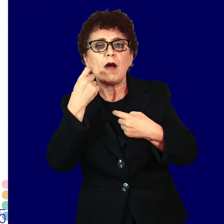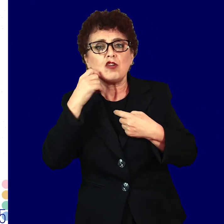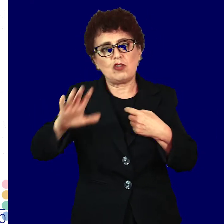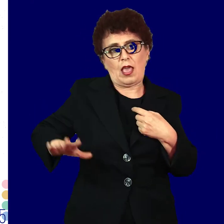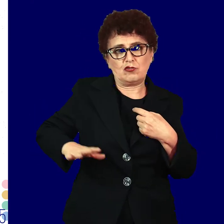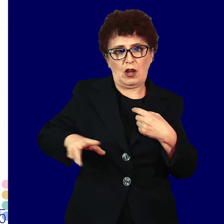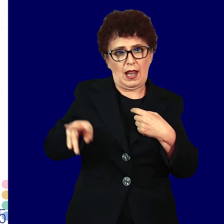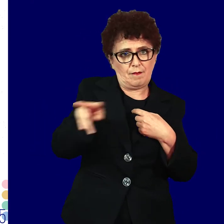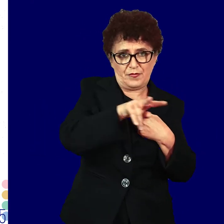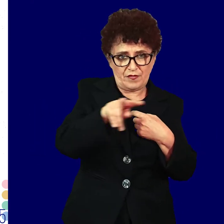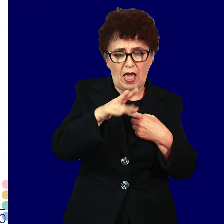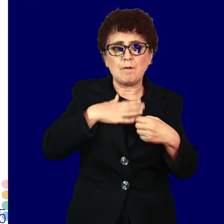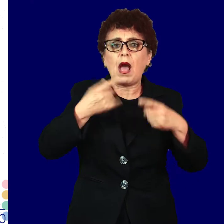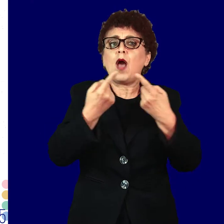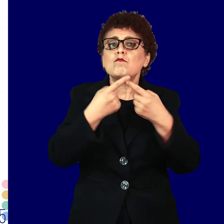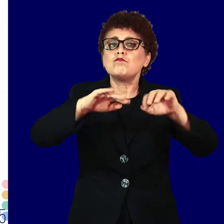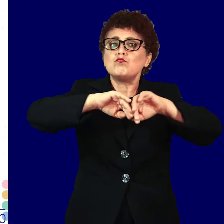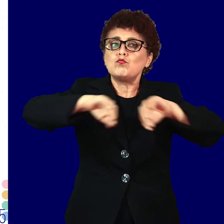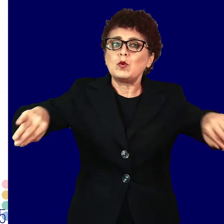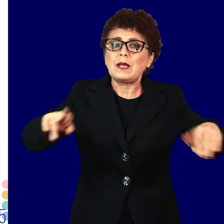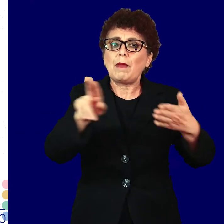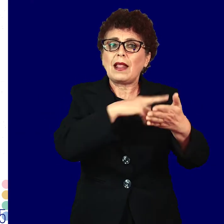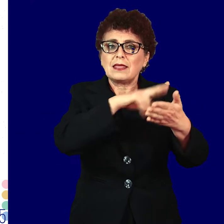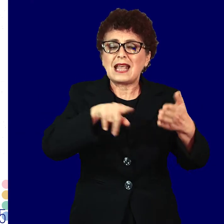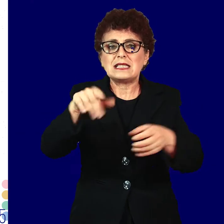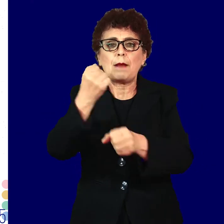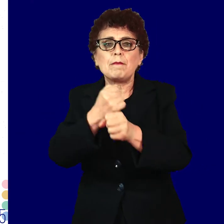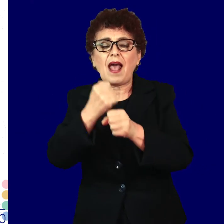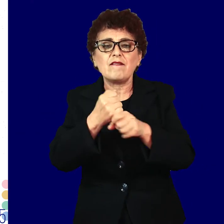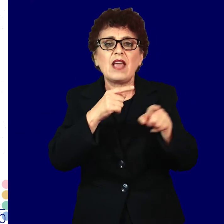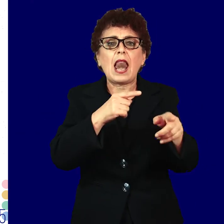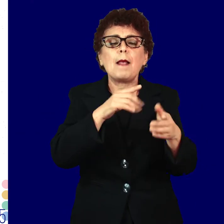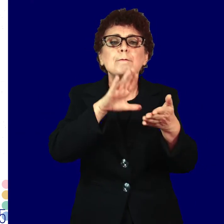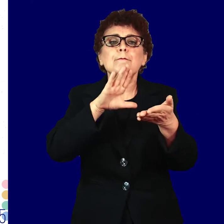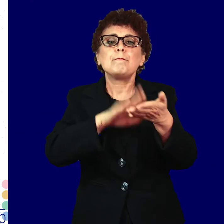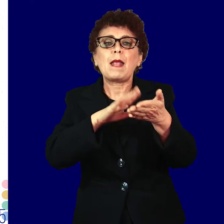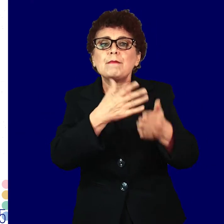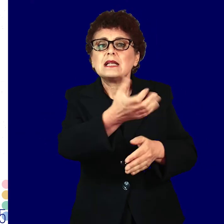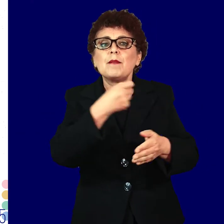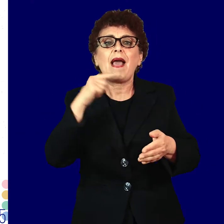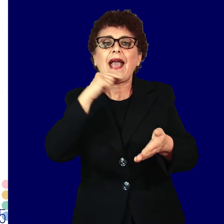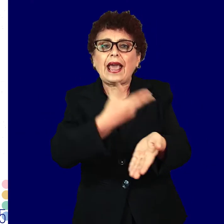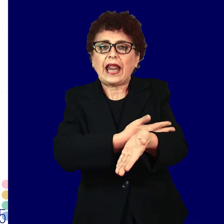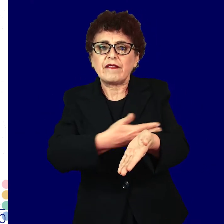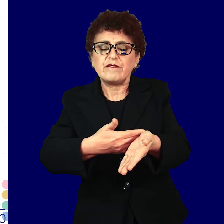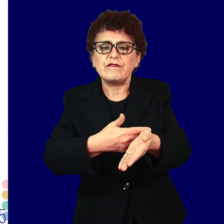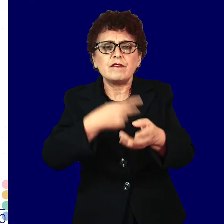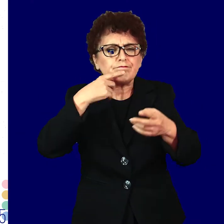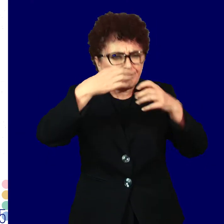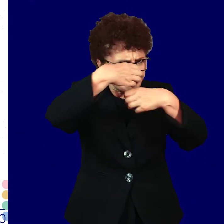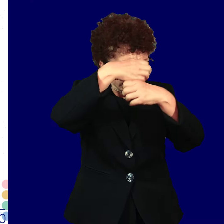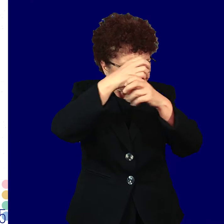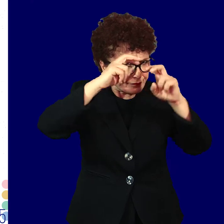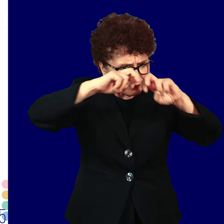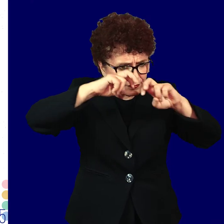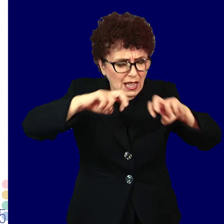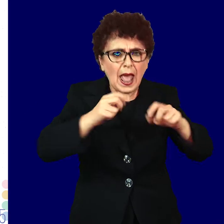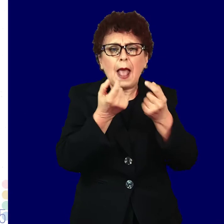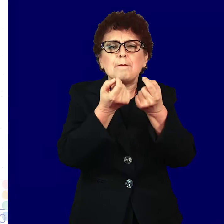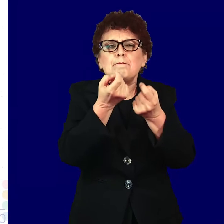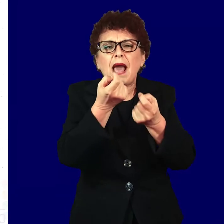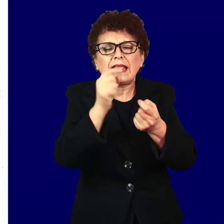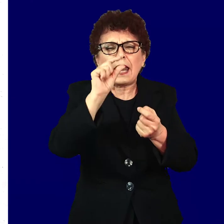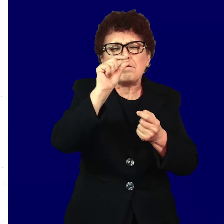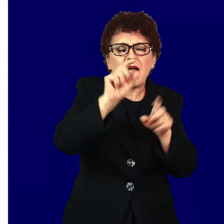Постојат посебни тестови кои се прават на примероци од крв за испитување на одредени бактериски и